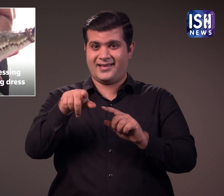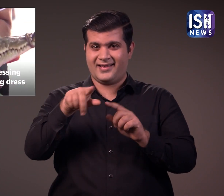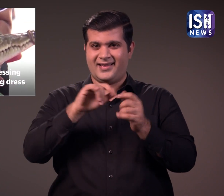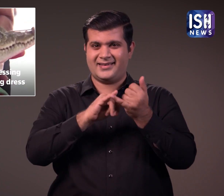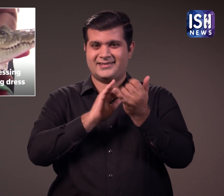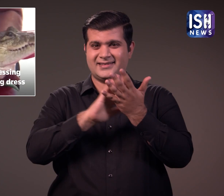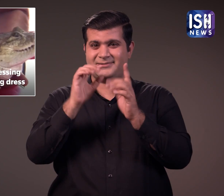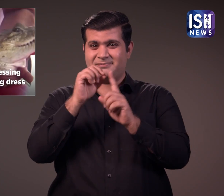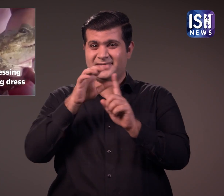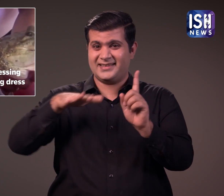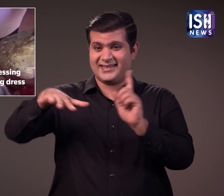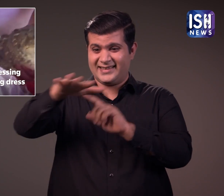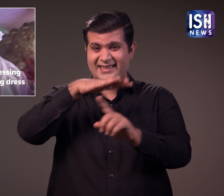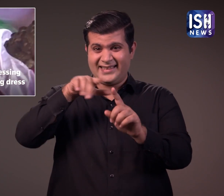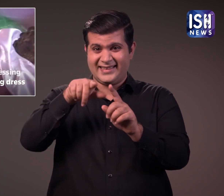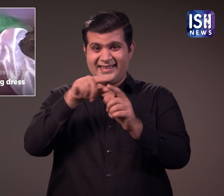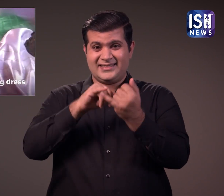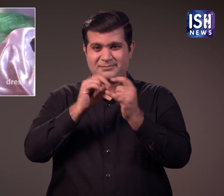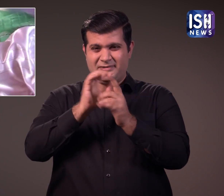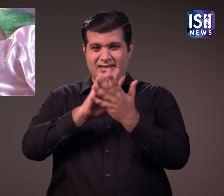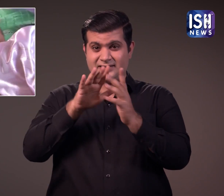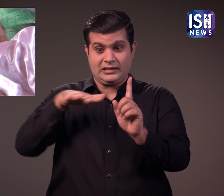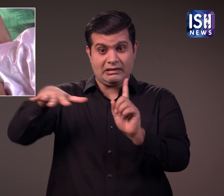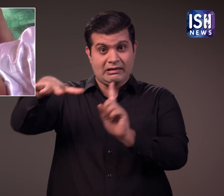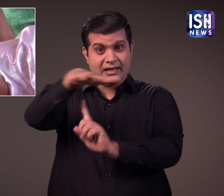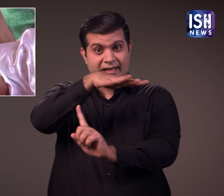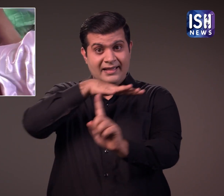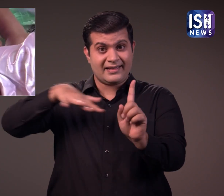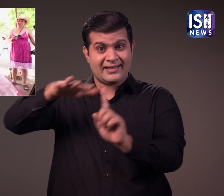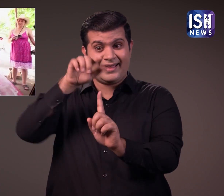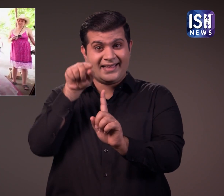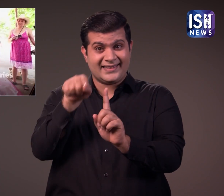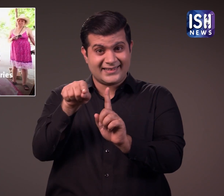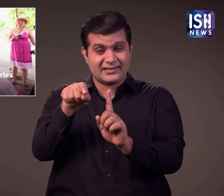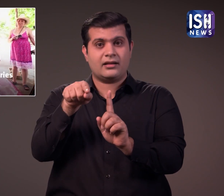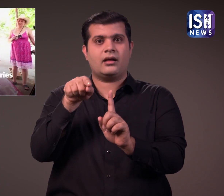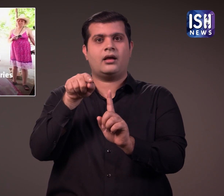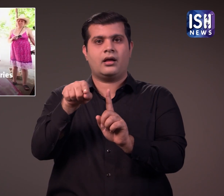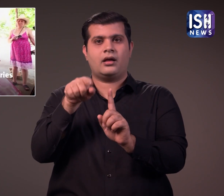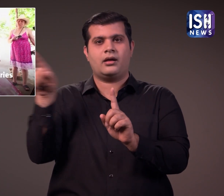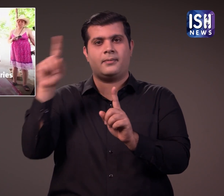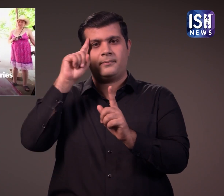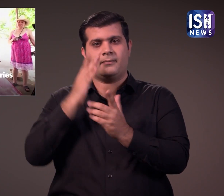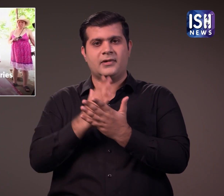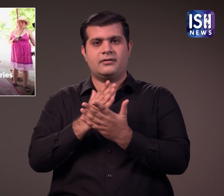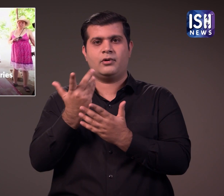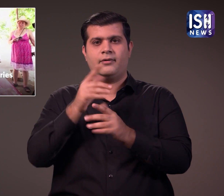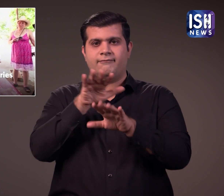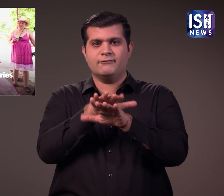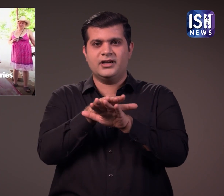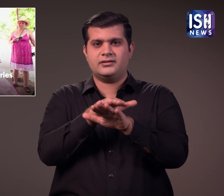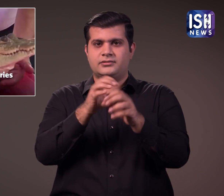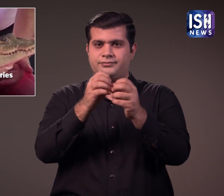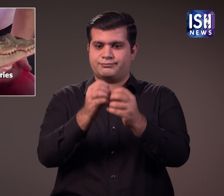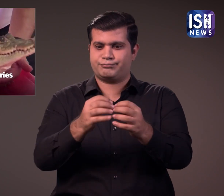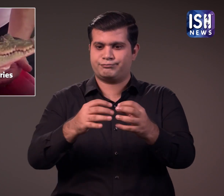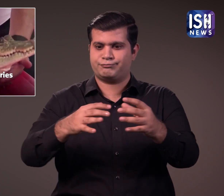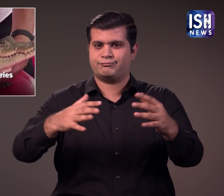लुला के लोगों का मानना है कि यह सुनुश्चित करेगा कि तालाबों और नद्यों में हमेशा